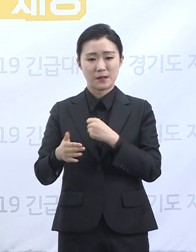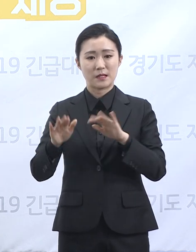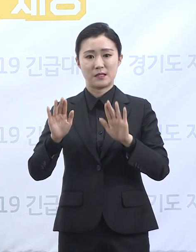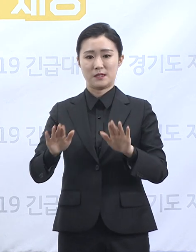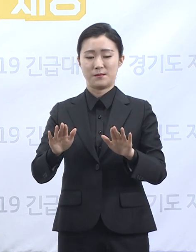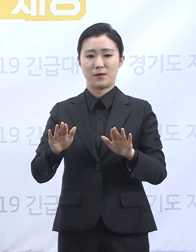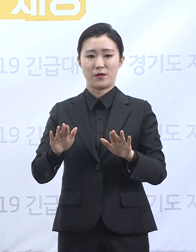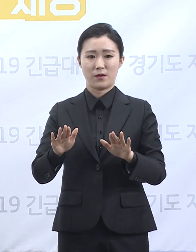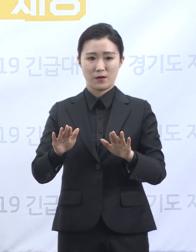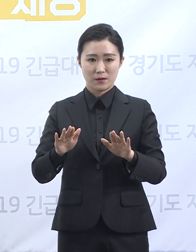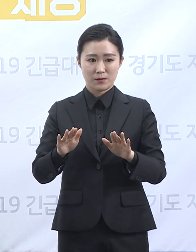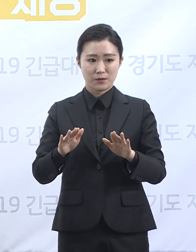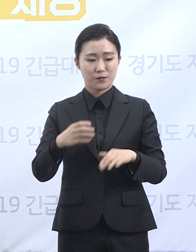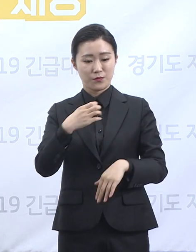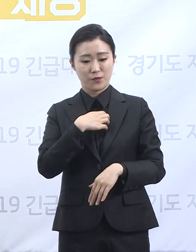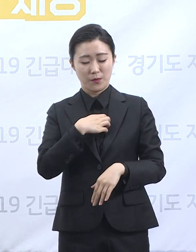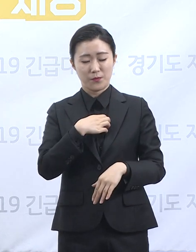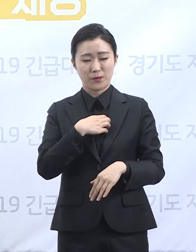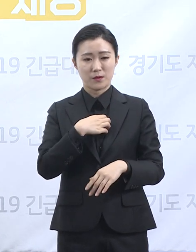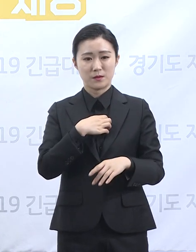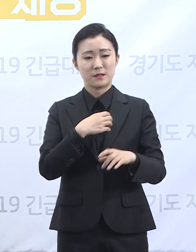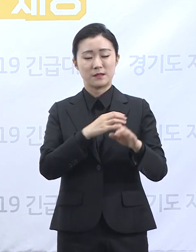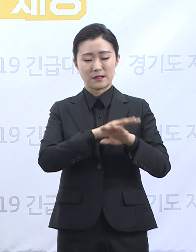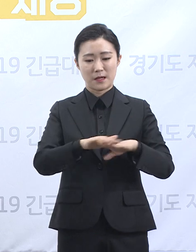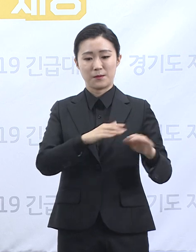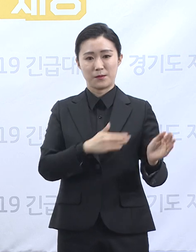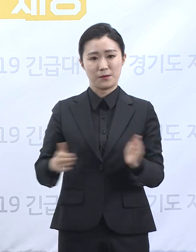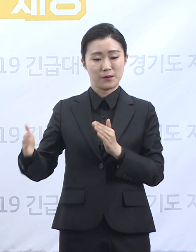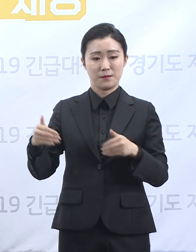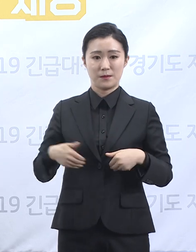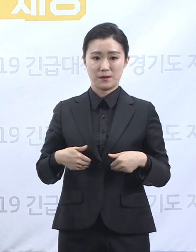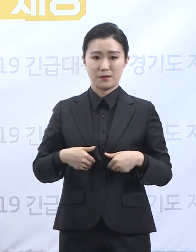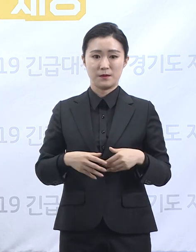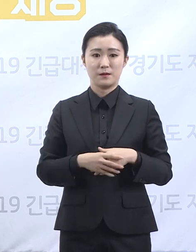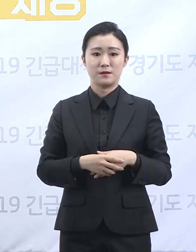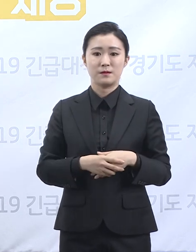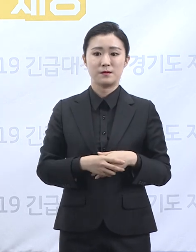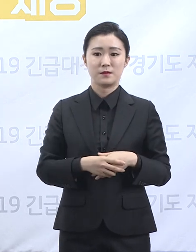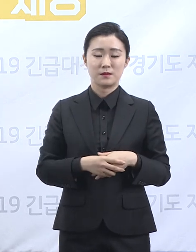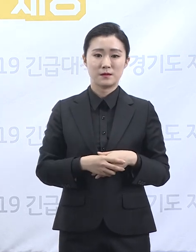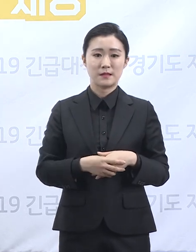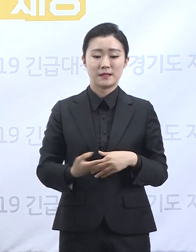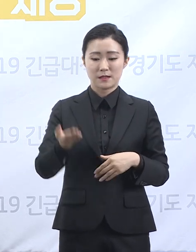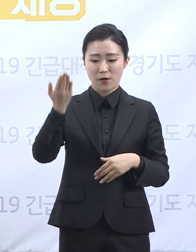모두가 방역의 핵심 원리를 잘 이해하고 기억하며 실천한다면 반드시 그렇게 될 것입니다.